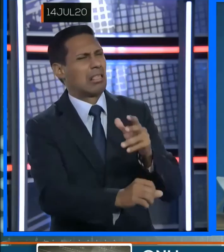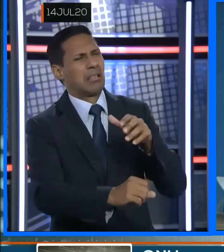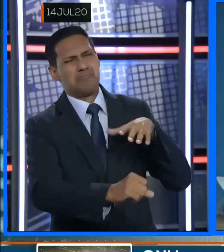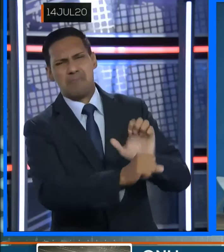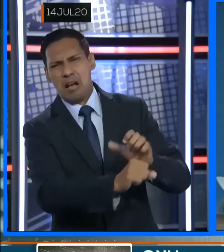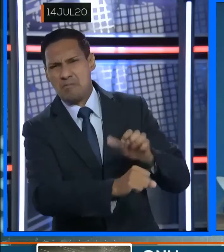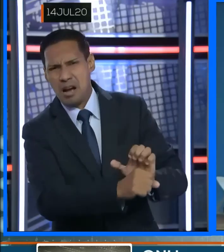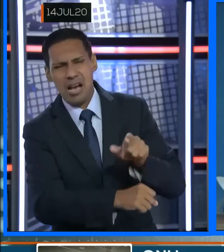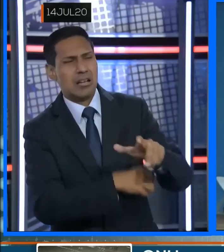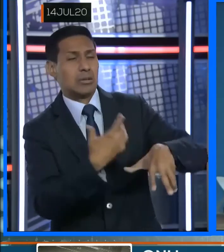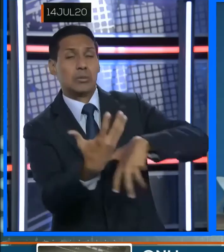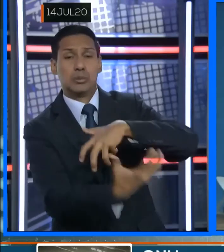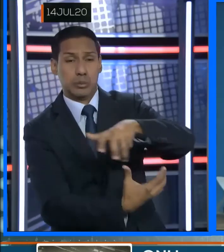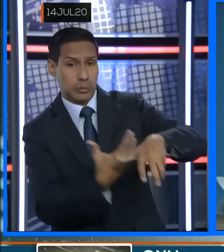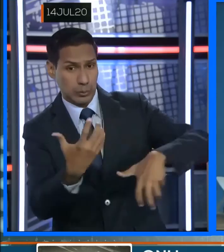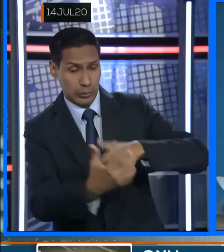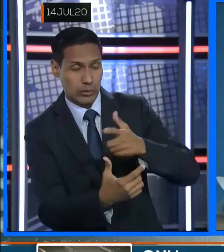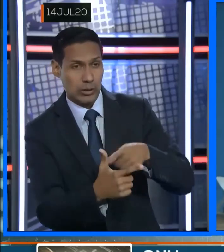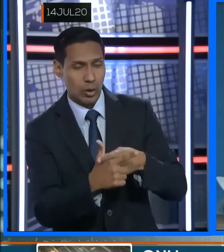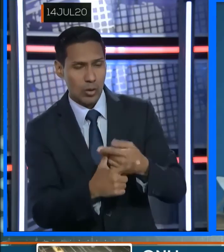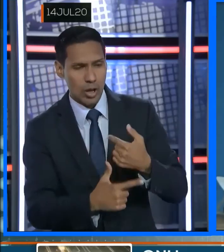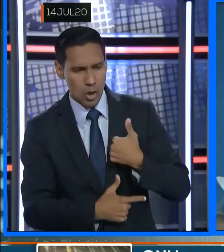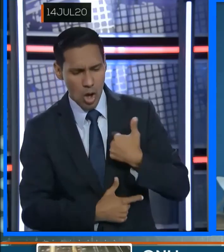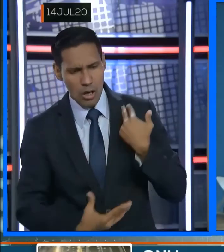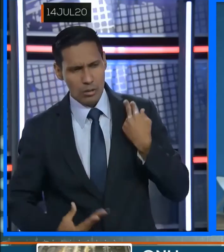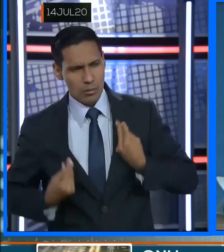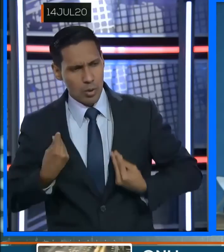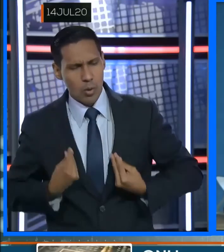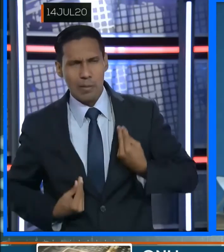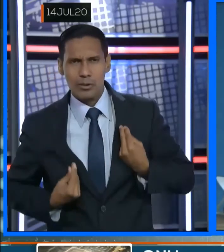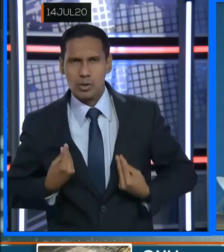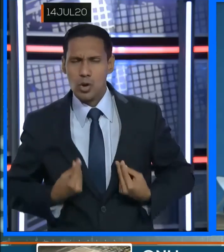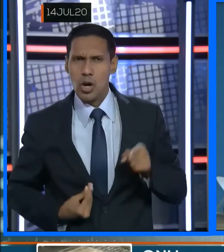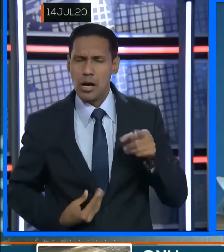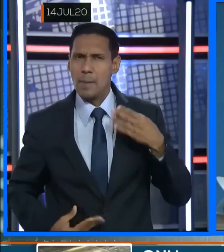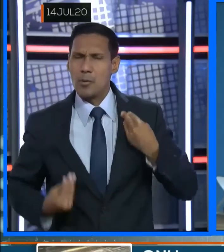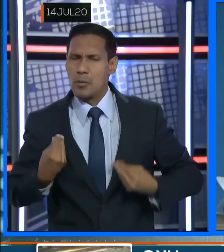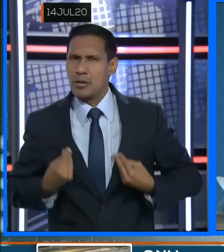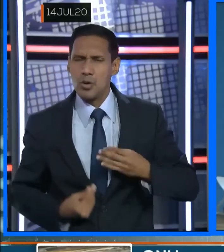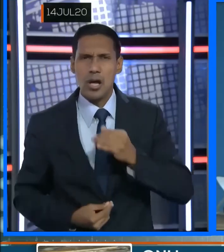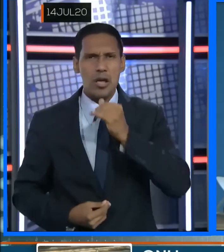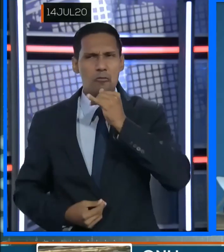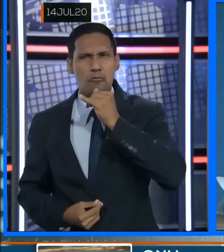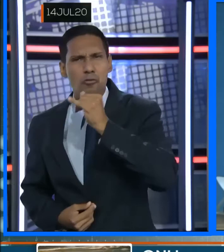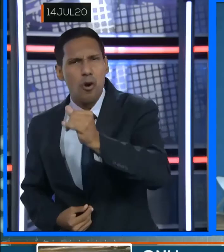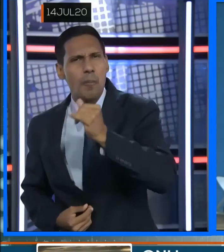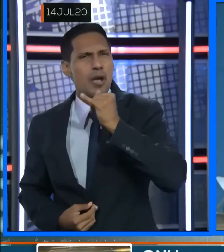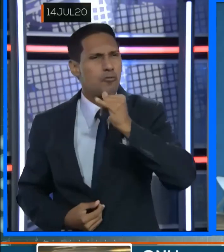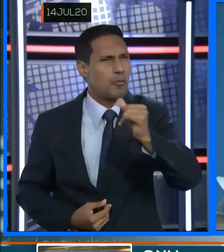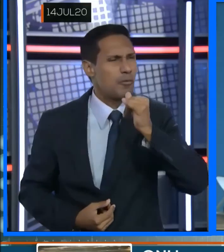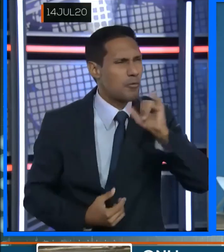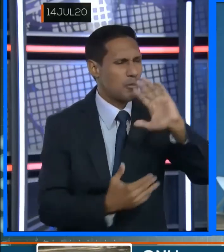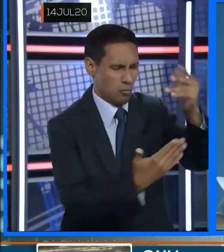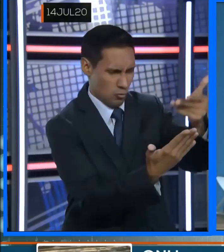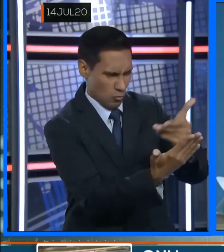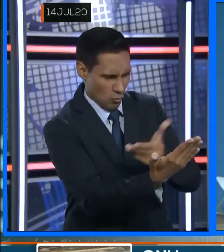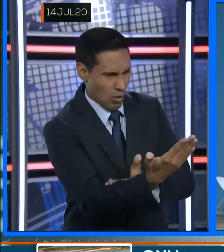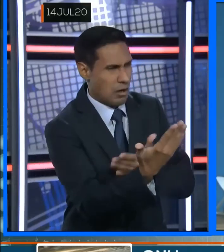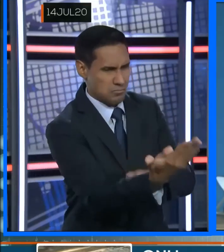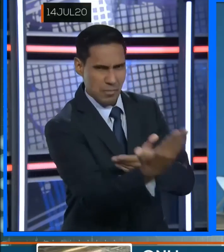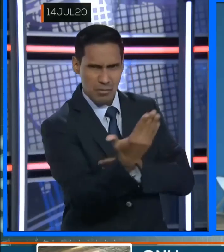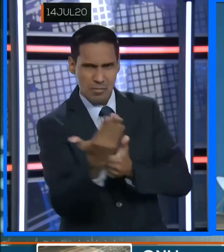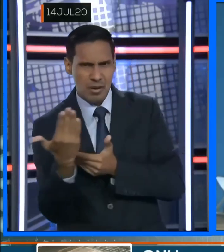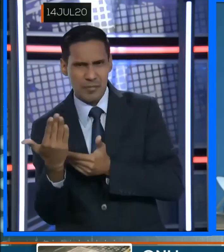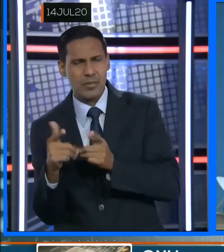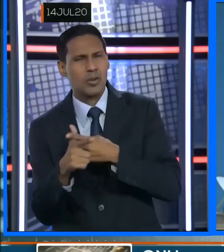las partes en el conflicto. Y me preocupan también los informes que se reciben de violencia de género en el contexto de la pandemia.